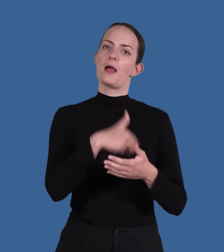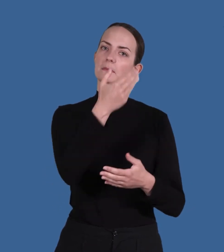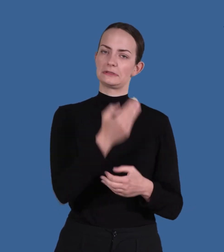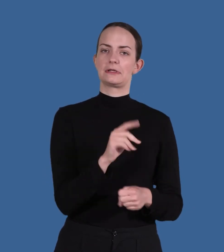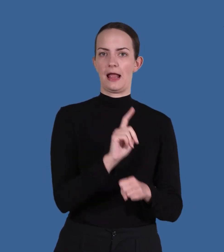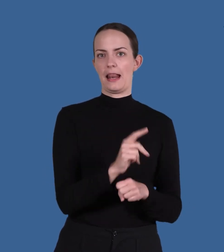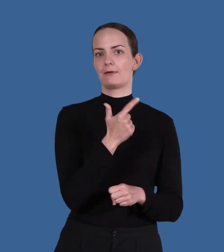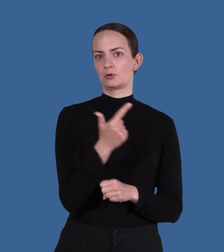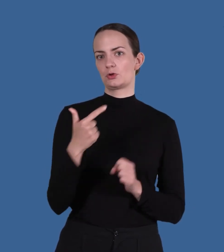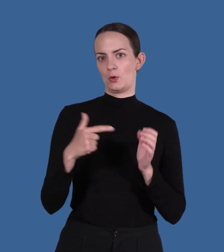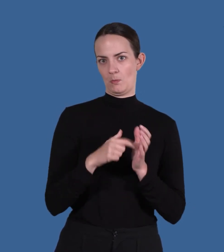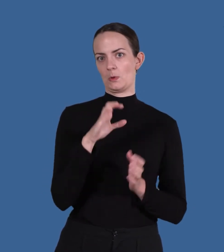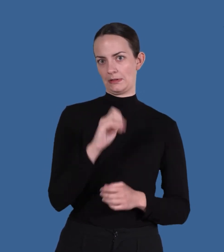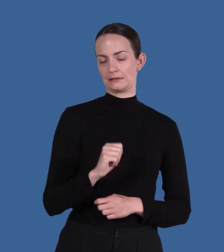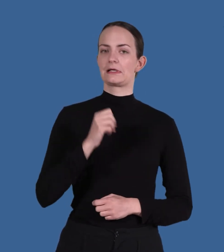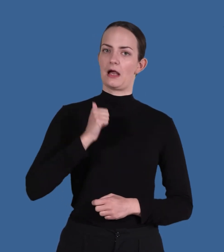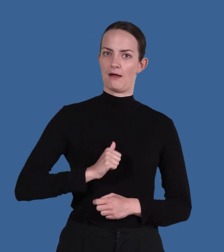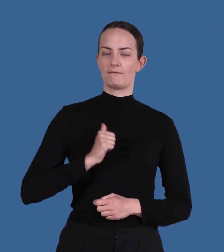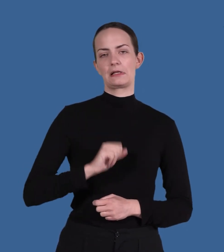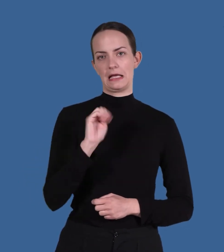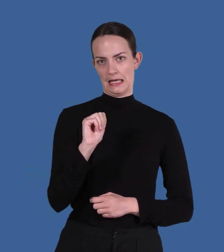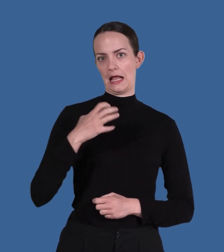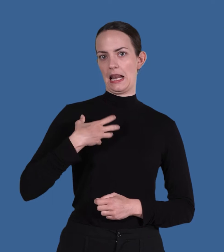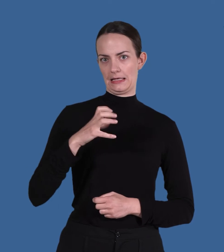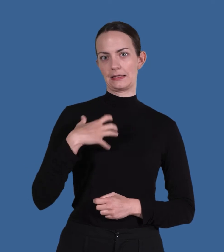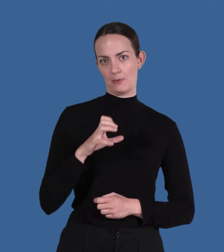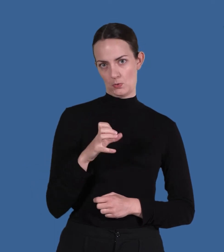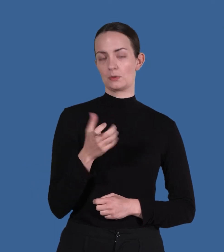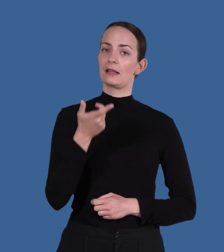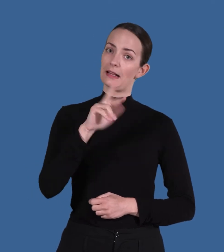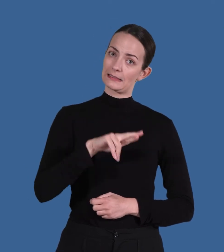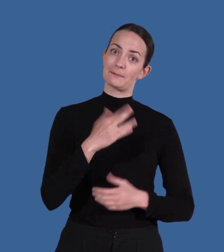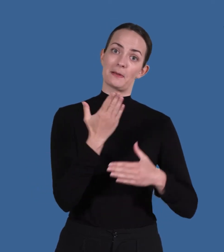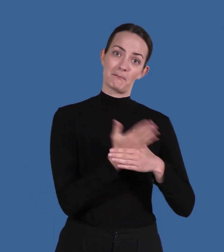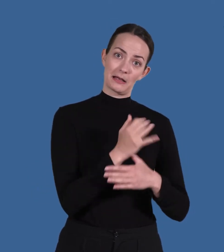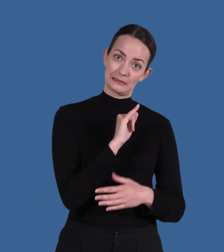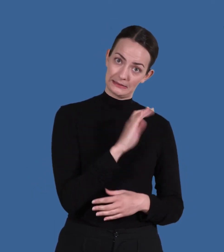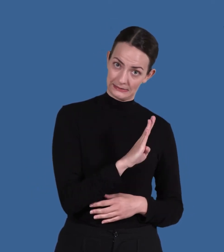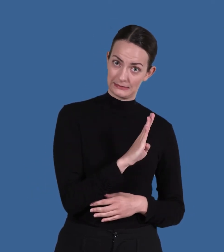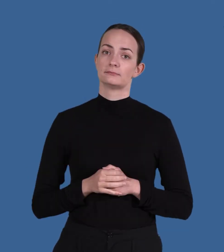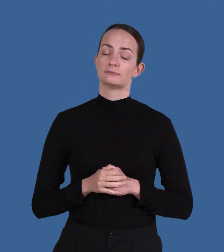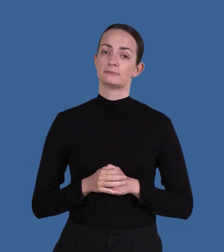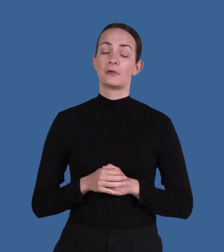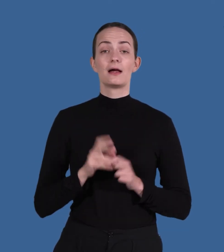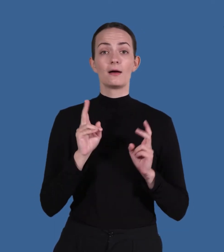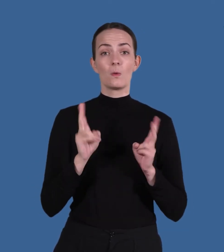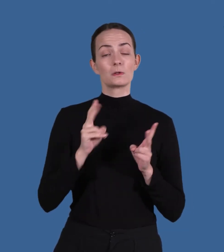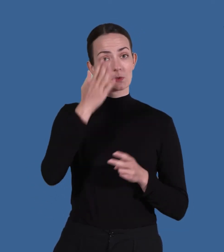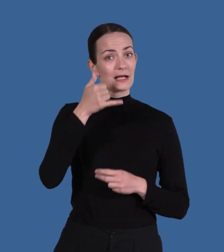1177.se med e-legitimation Till exempel bank-ID Du kan också ringa